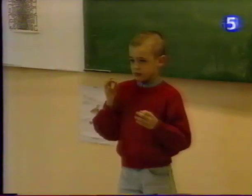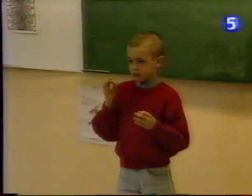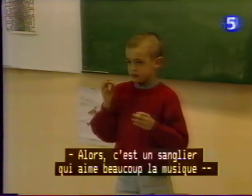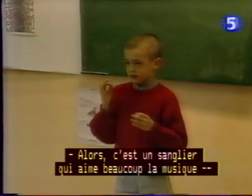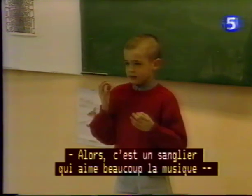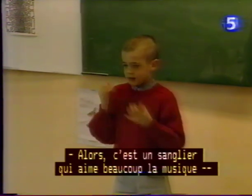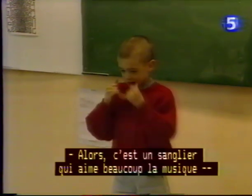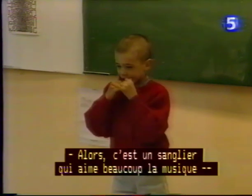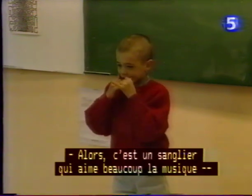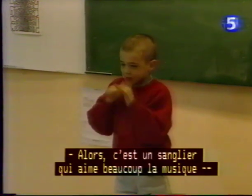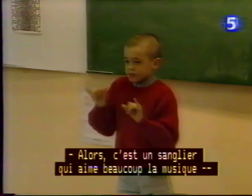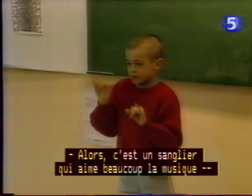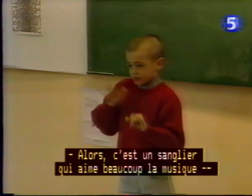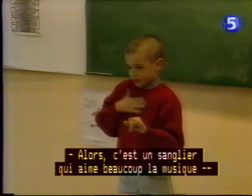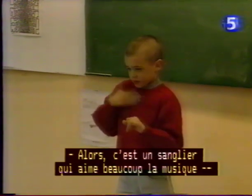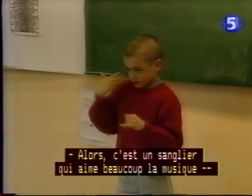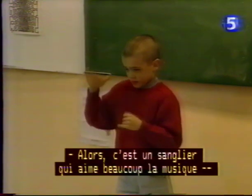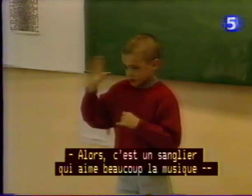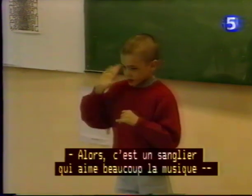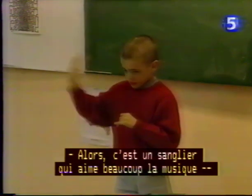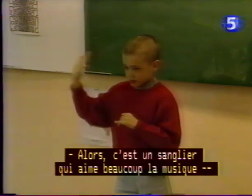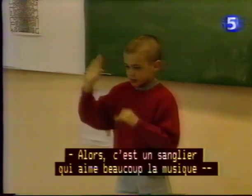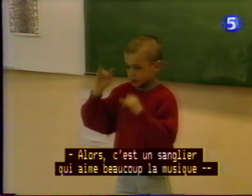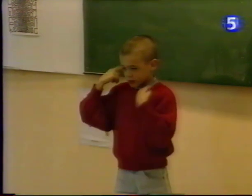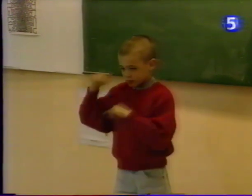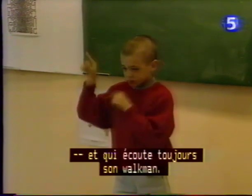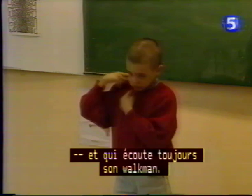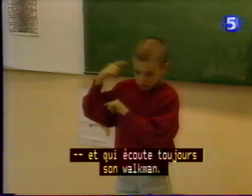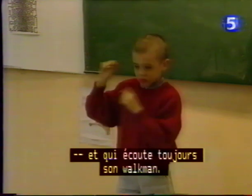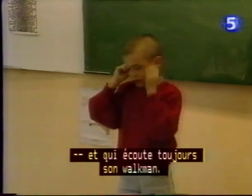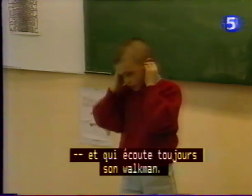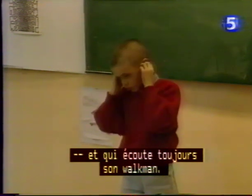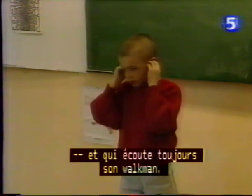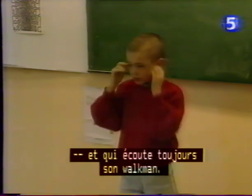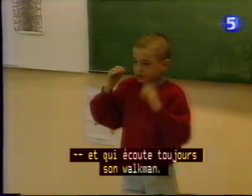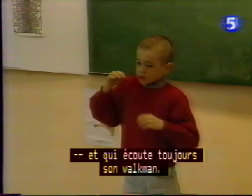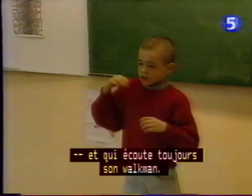Alors, c'est un sanglier qui aime beaucoup la musique et qui écoute toujours son workman.